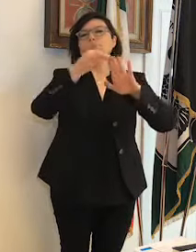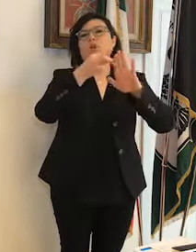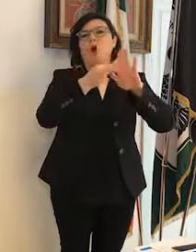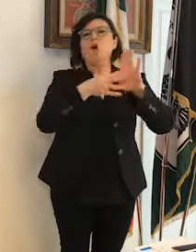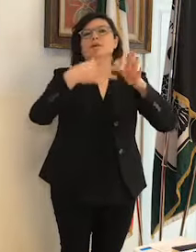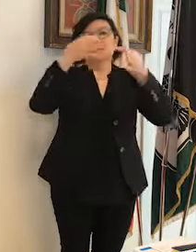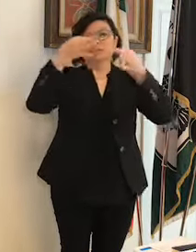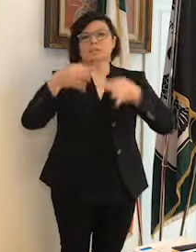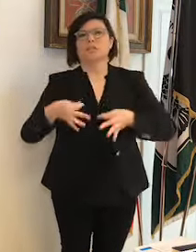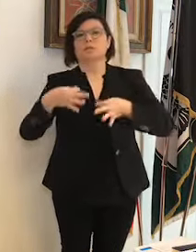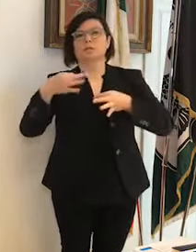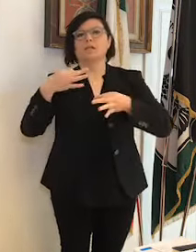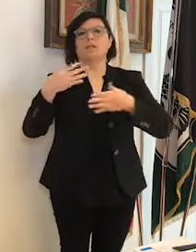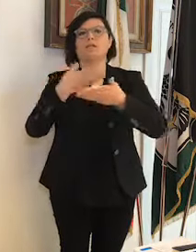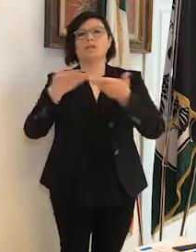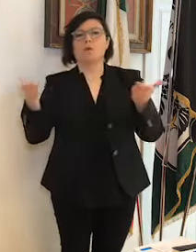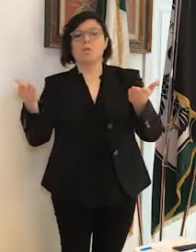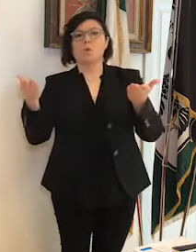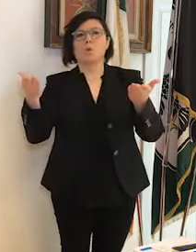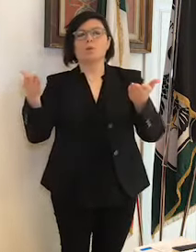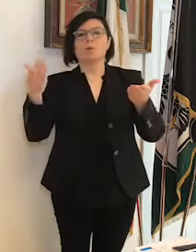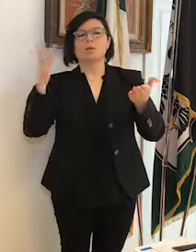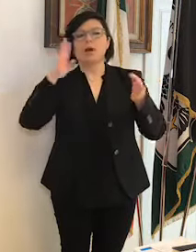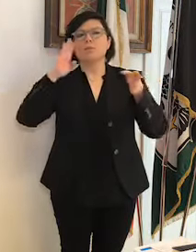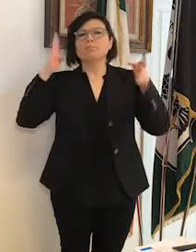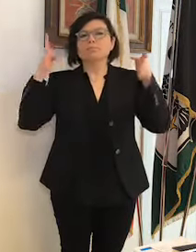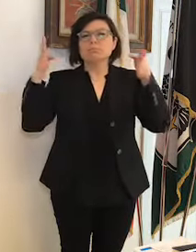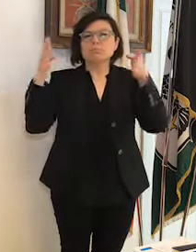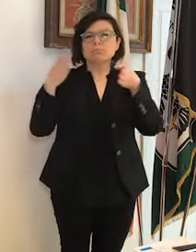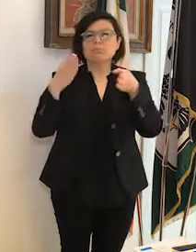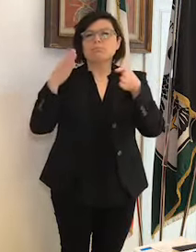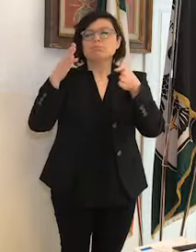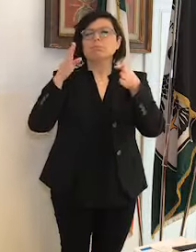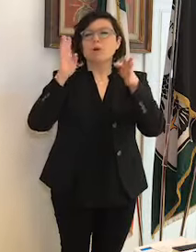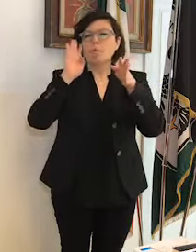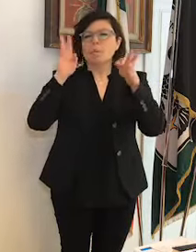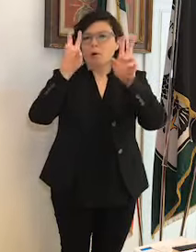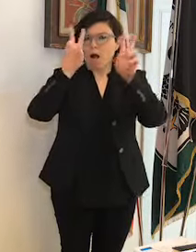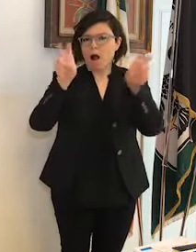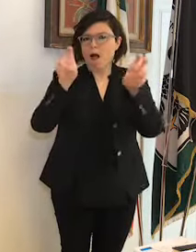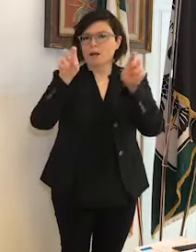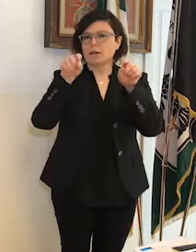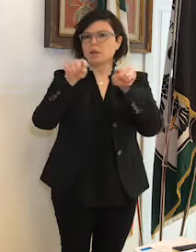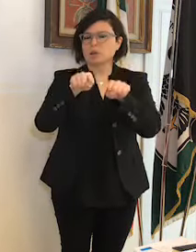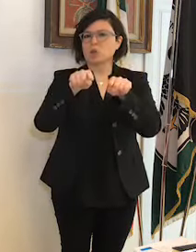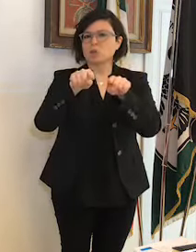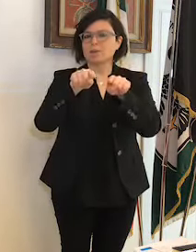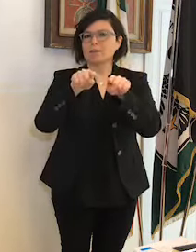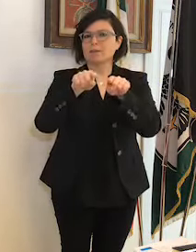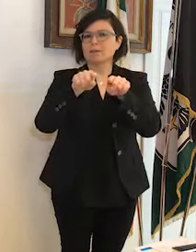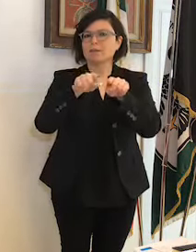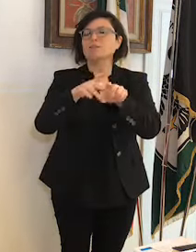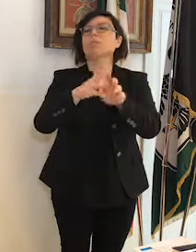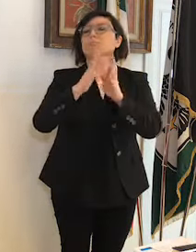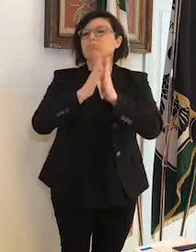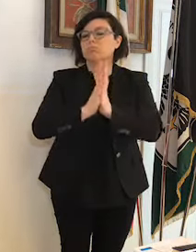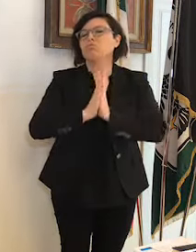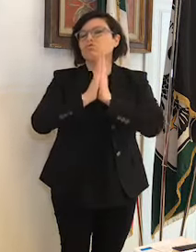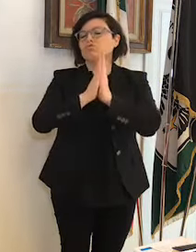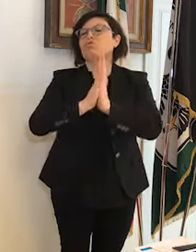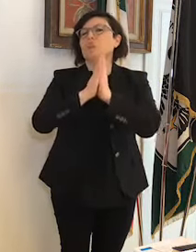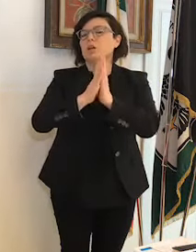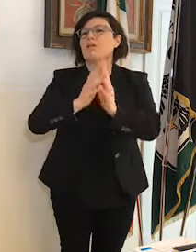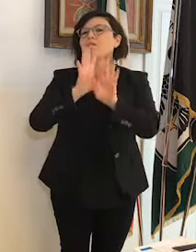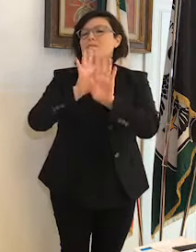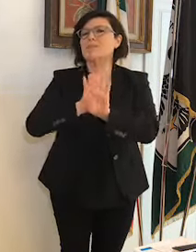sicurezza pubblica tutto incentrato sulla celebrazione fra il